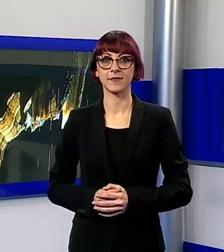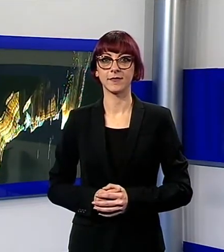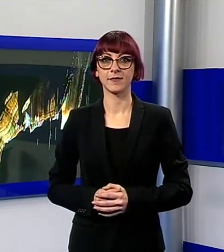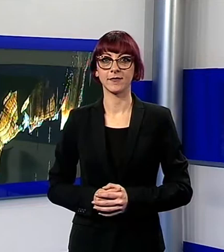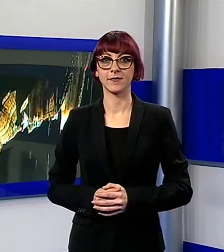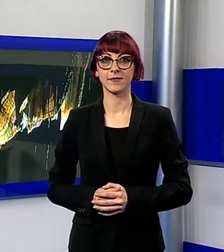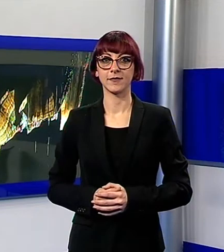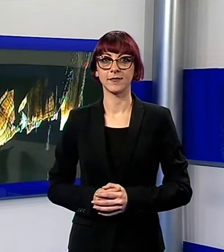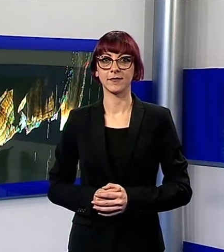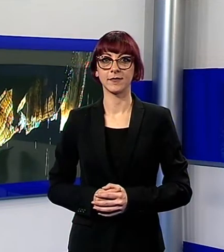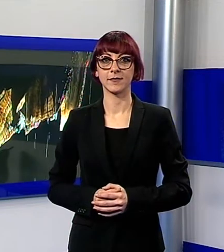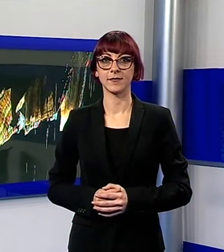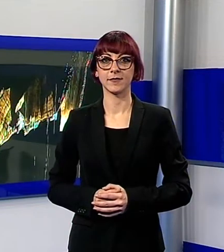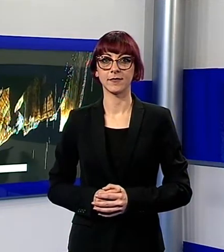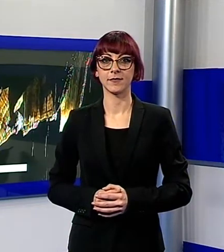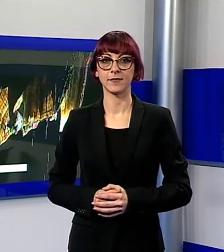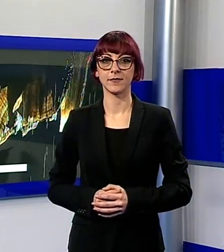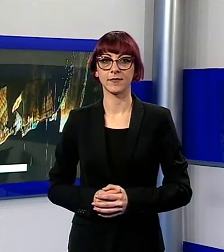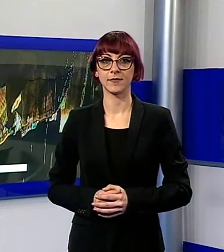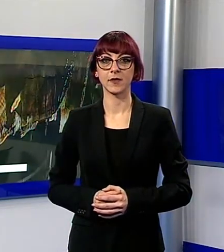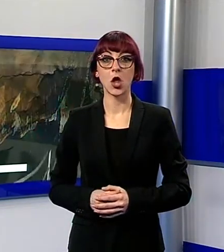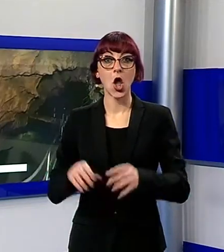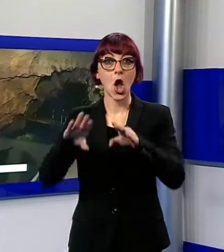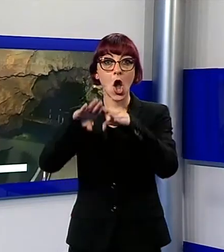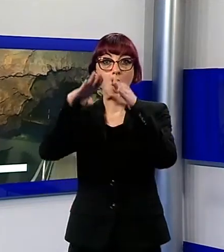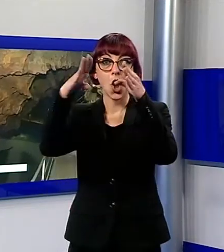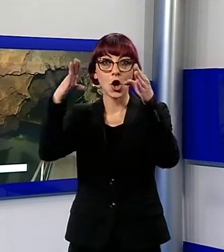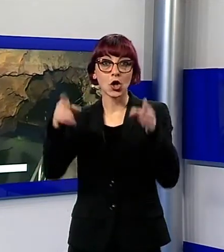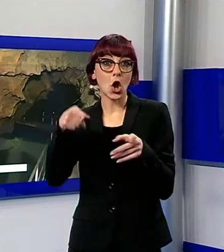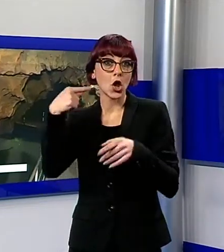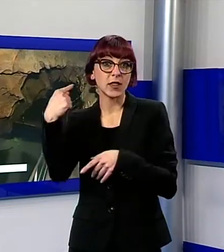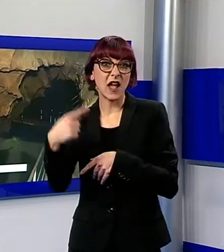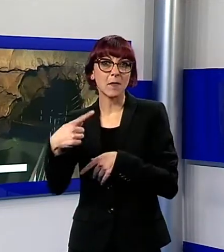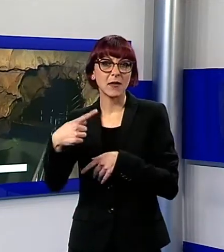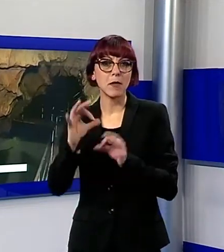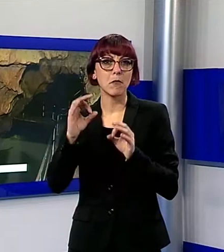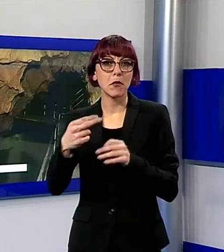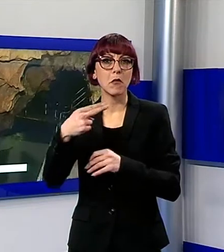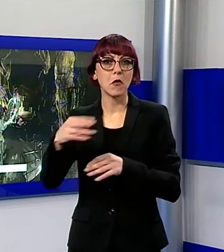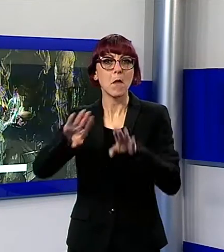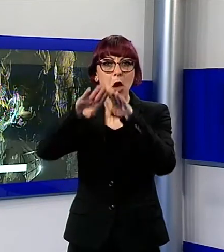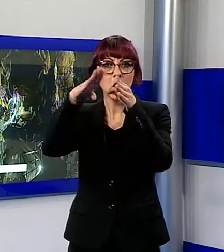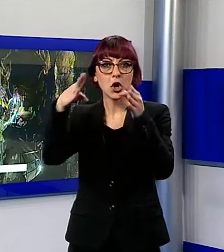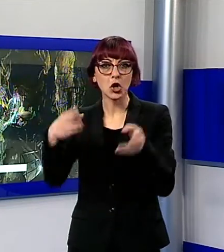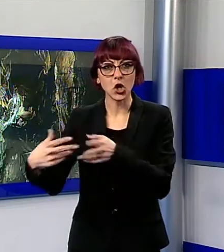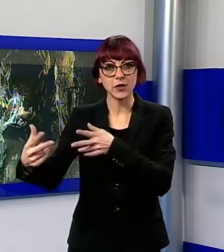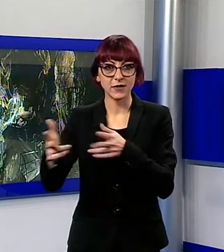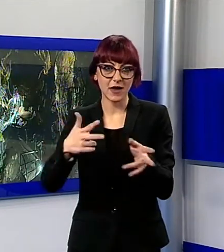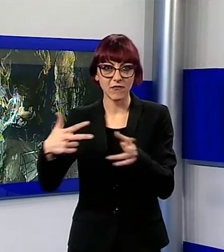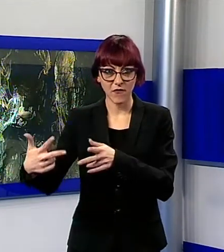Questa è la Grotta del Vento, con i suoi gioielli sui sotterranei, con i suoi percorsi che permettono di capire ed apprezzare ciò che la natura